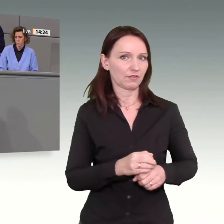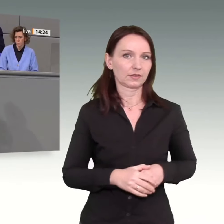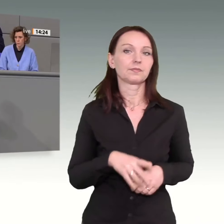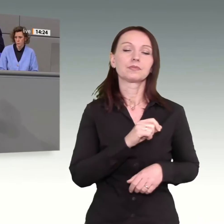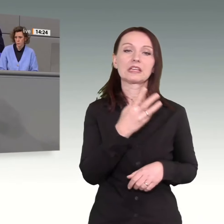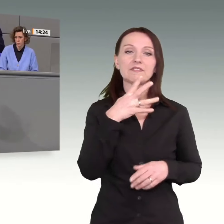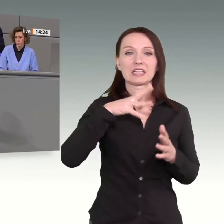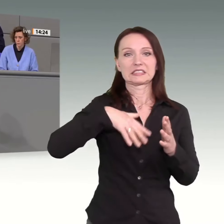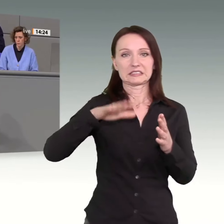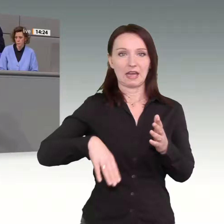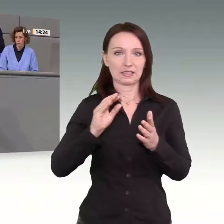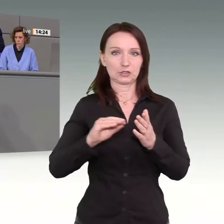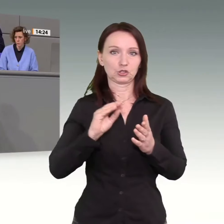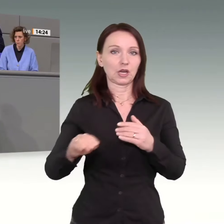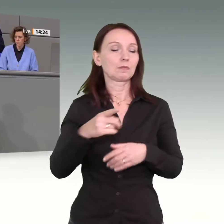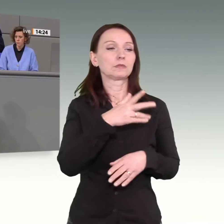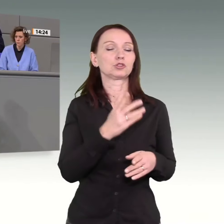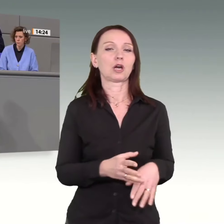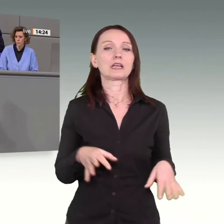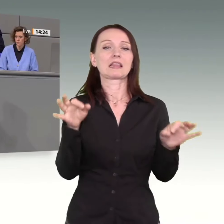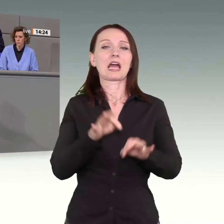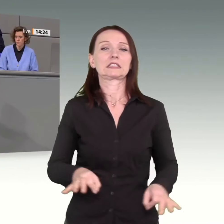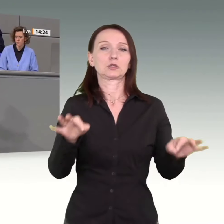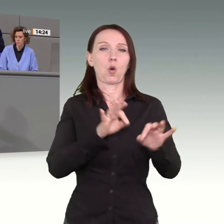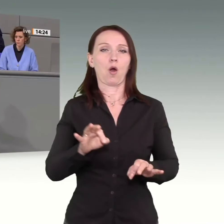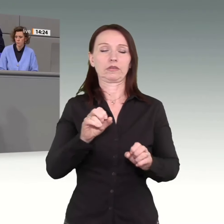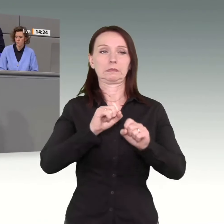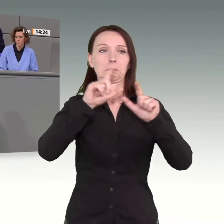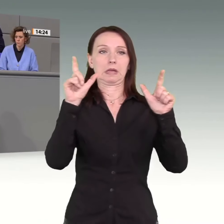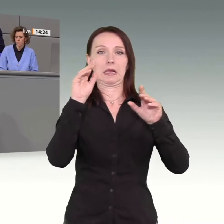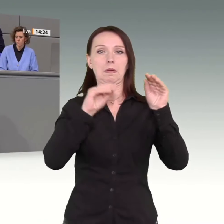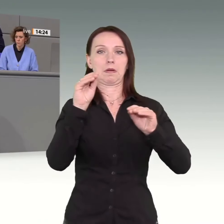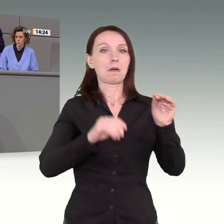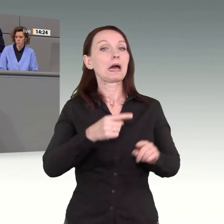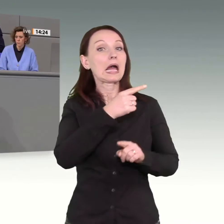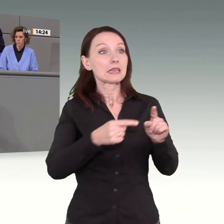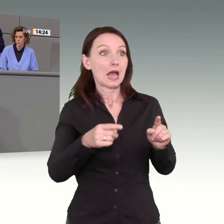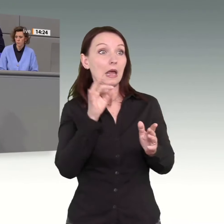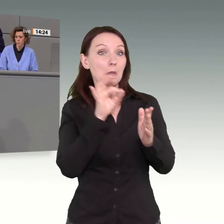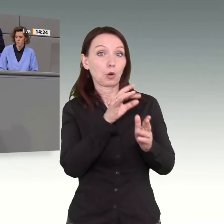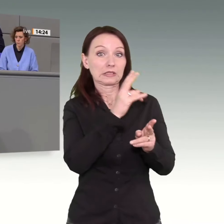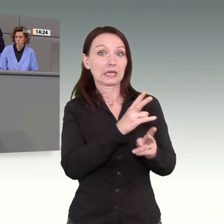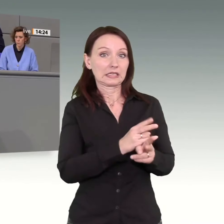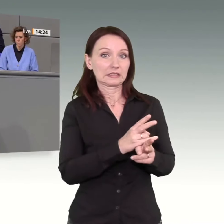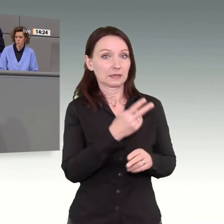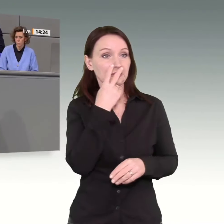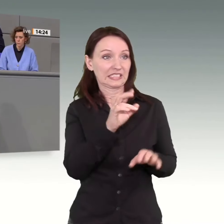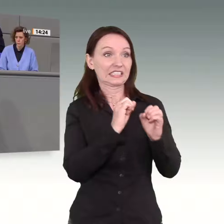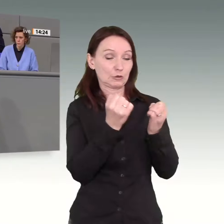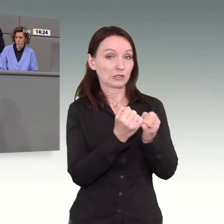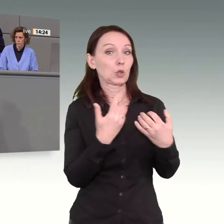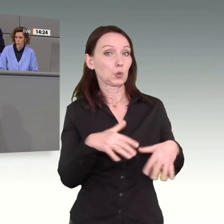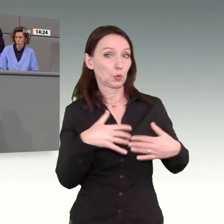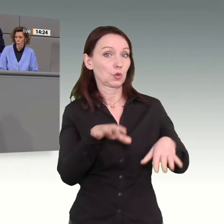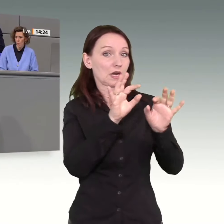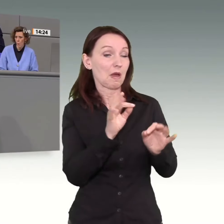und da ein Katastrophenszenario aufgebaut und an manchen Stellen auch richtige Punkte erwischt, wie dramatisch manche Situationen